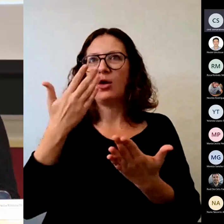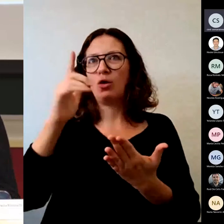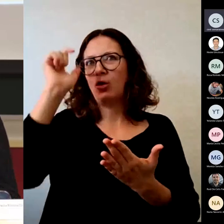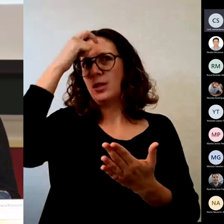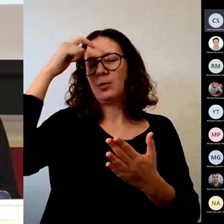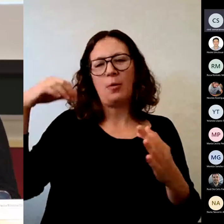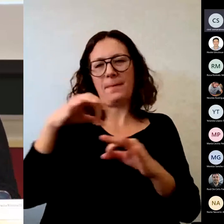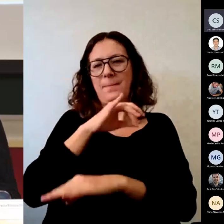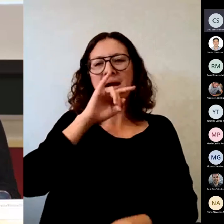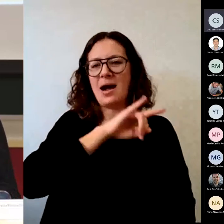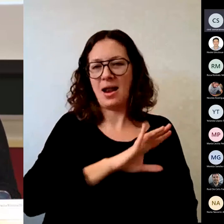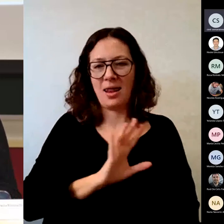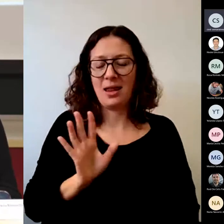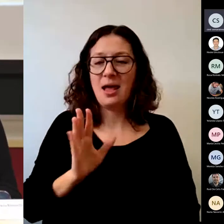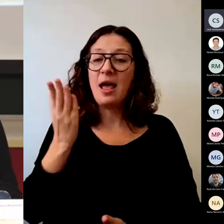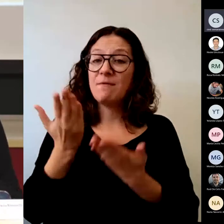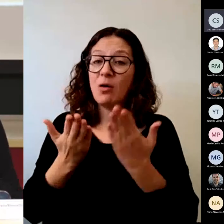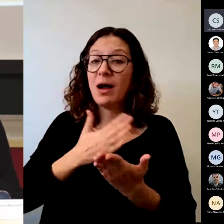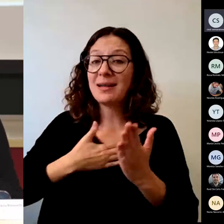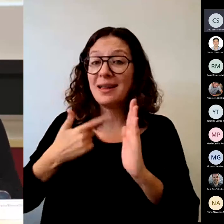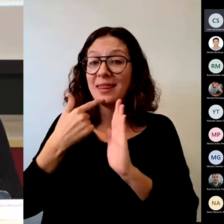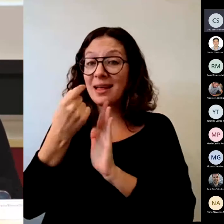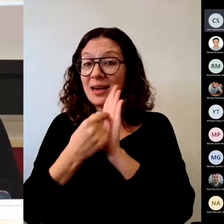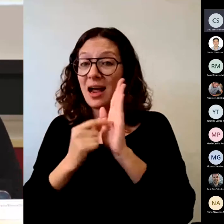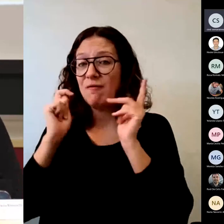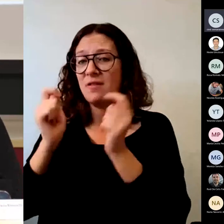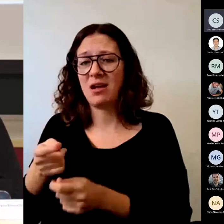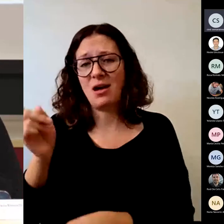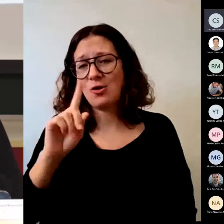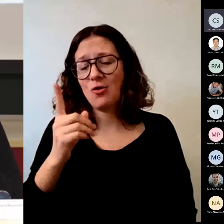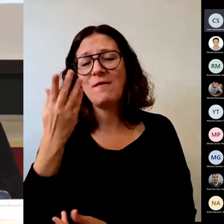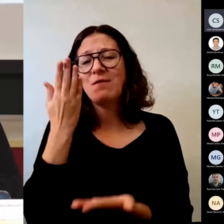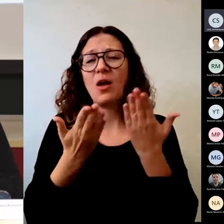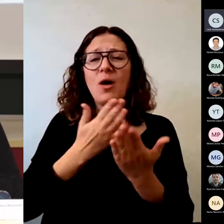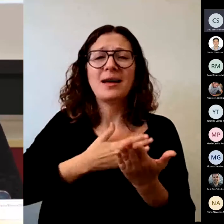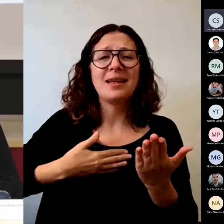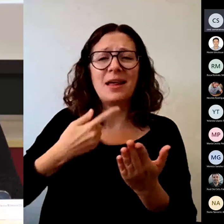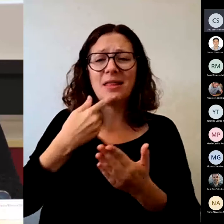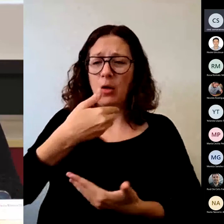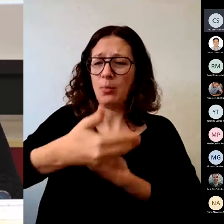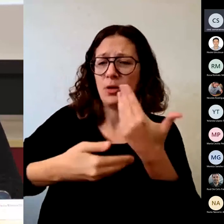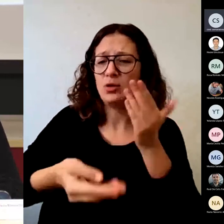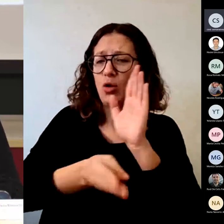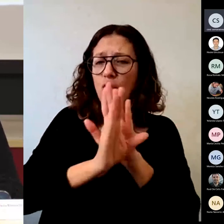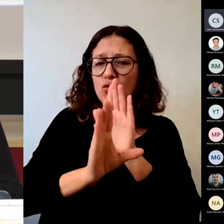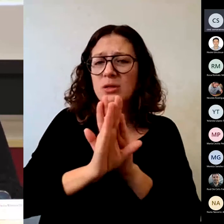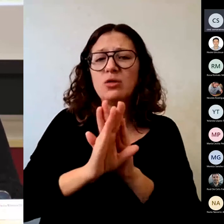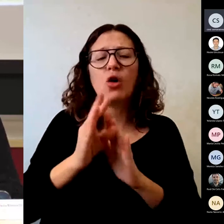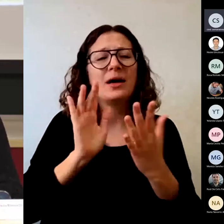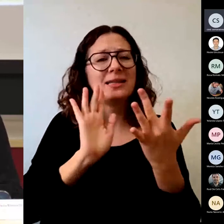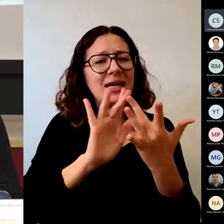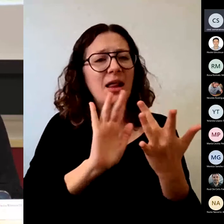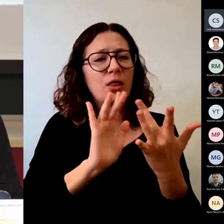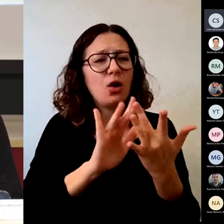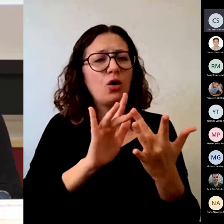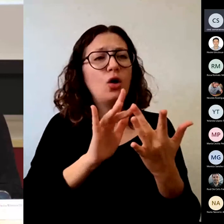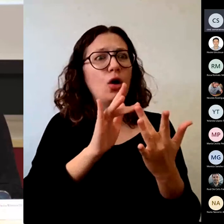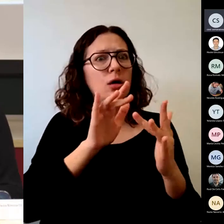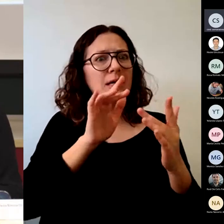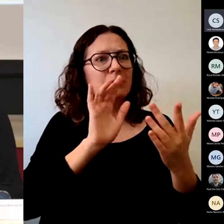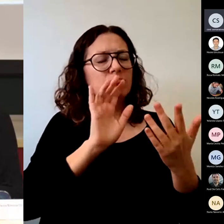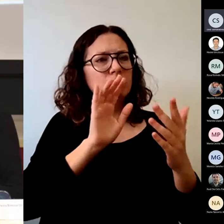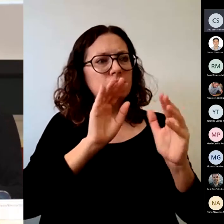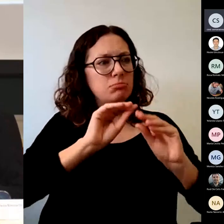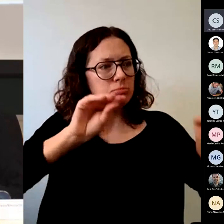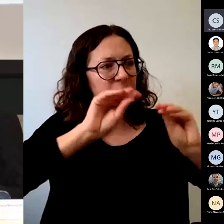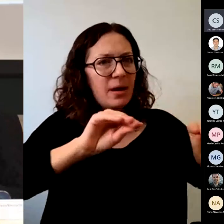calificar evaluar es un proceso continuo de interacción de verificación formación y mejora yo no